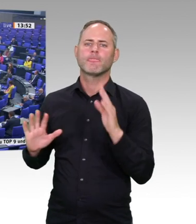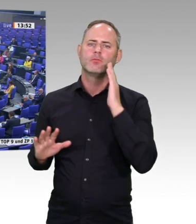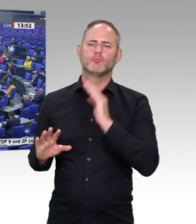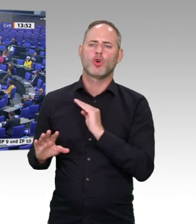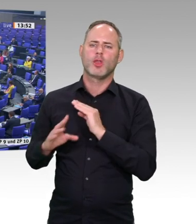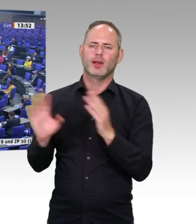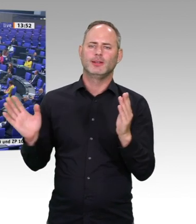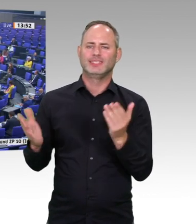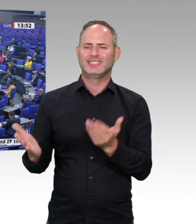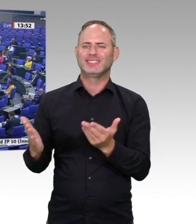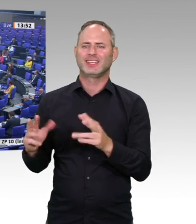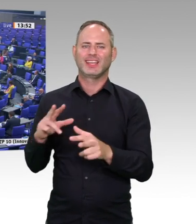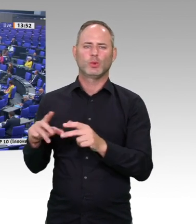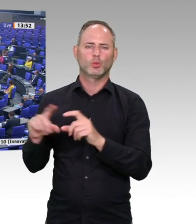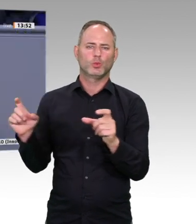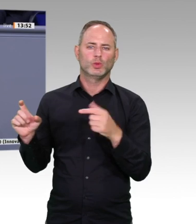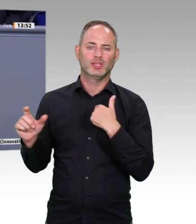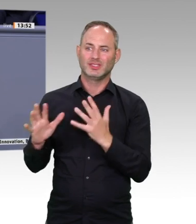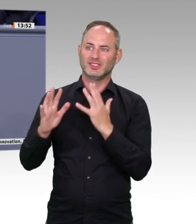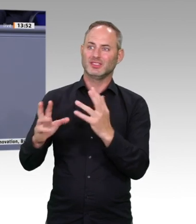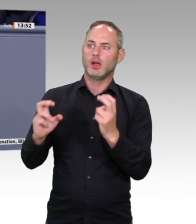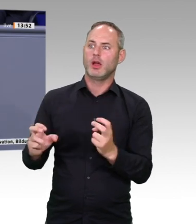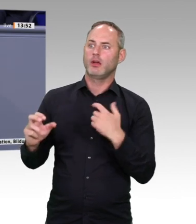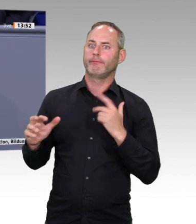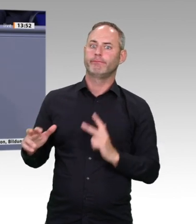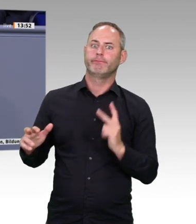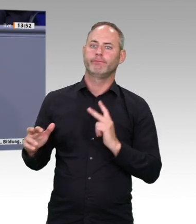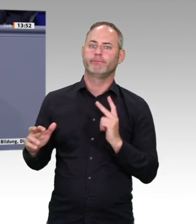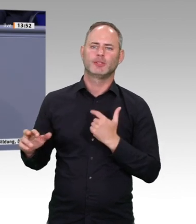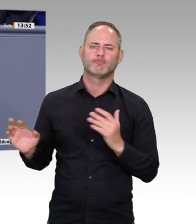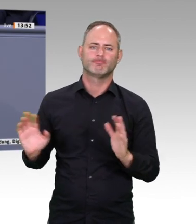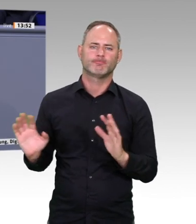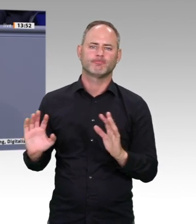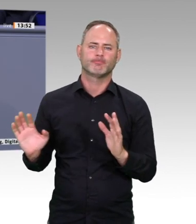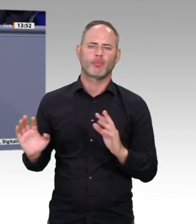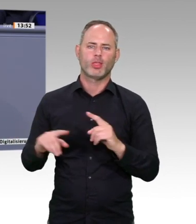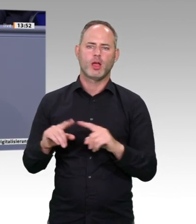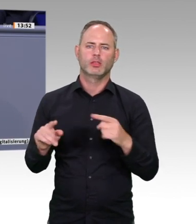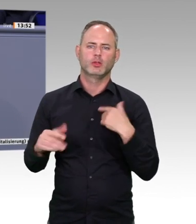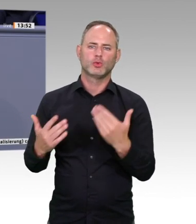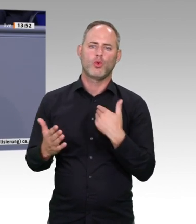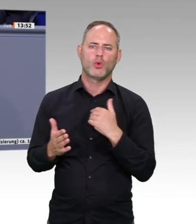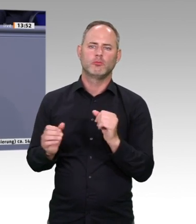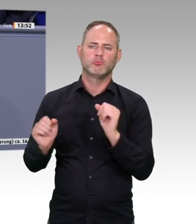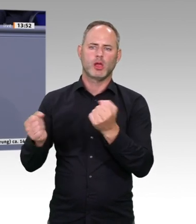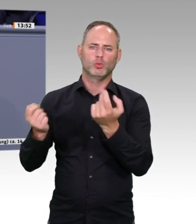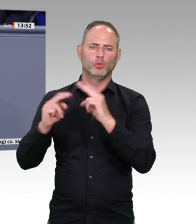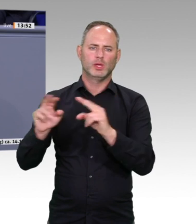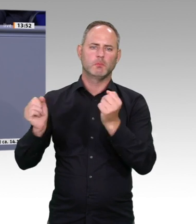immer vehementer zum Ausdruck bringen. Fridays for Future zum Beispiel kämpft mit vielfältigen Protesten für ein Umdenken von